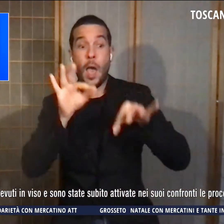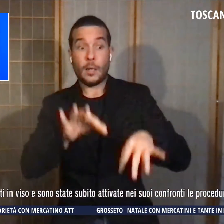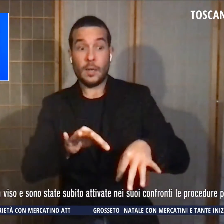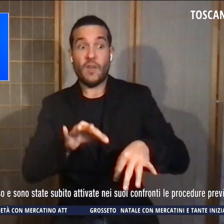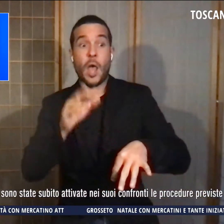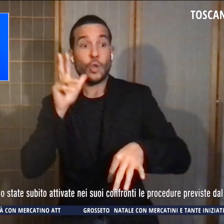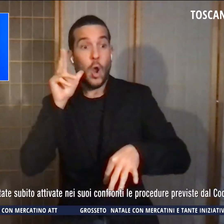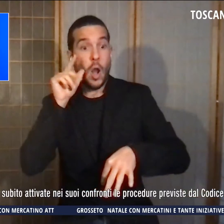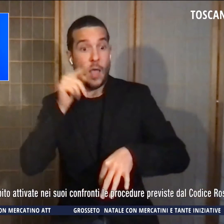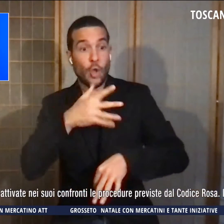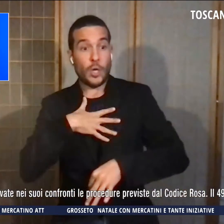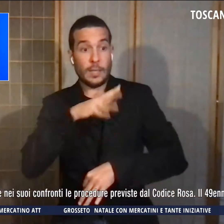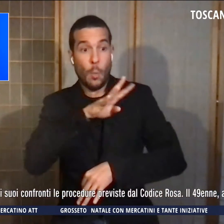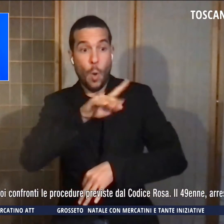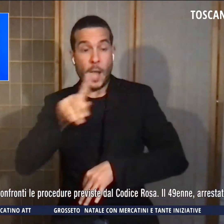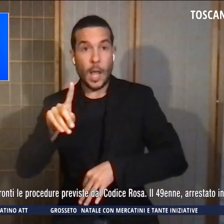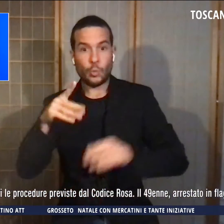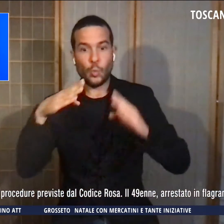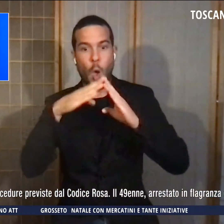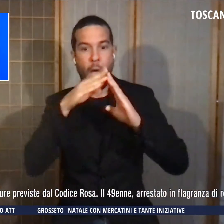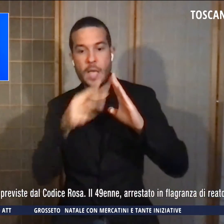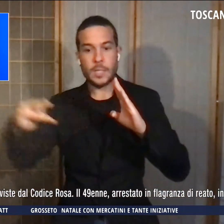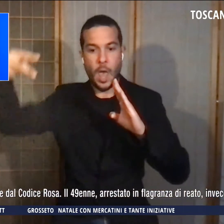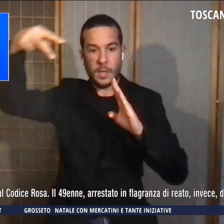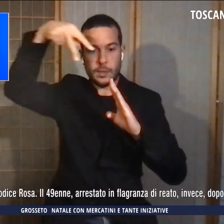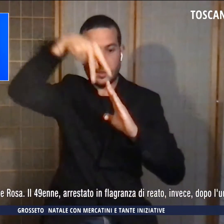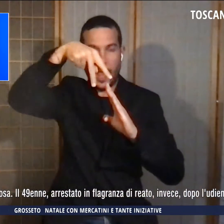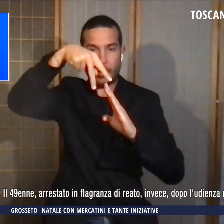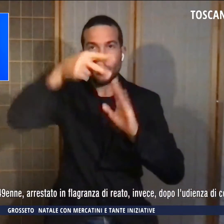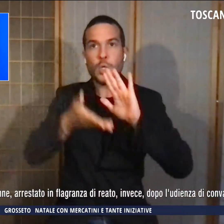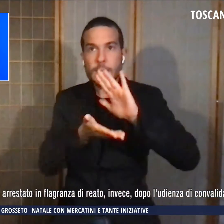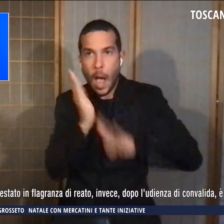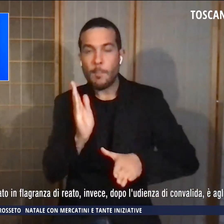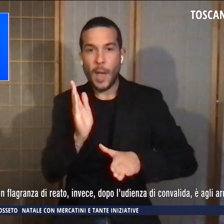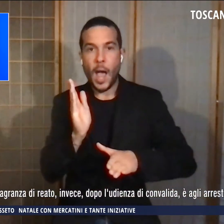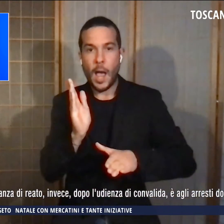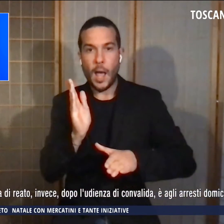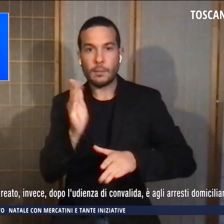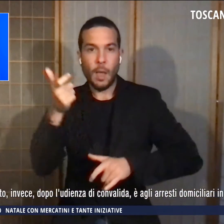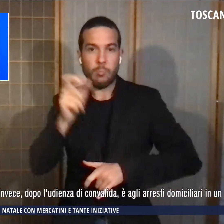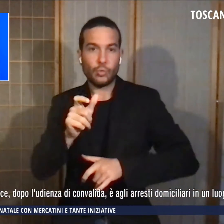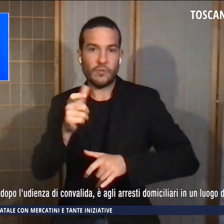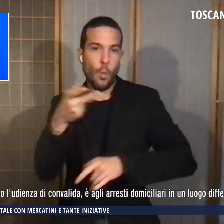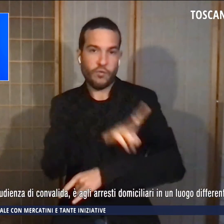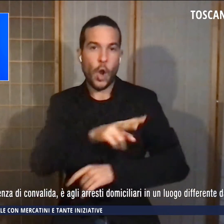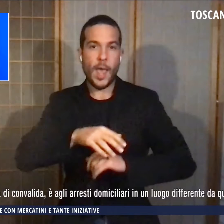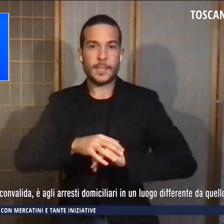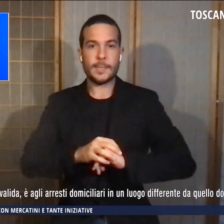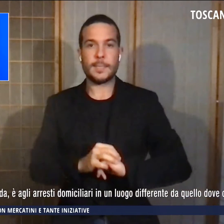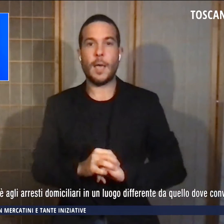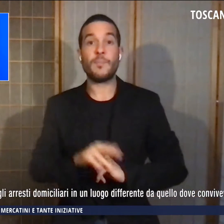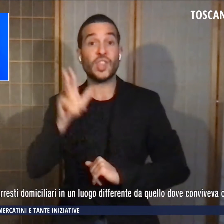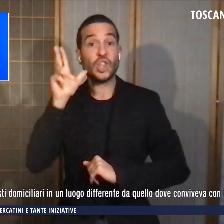tetto dell'abitazione dove si era rifugiata per sfuggire alle violenze del compagno. La donna è stata